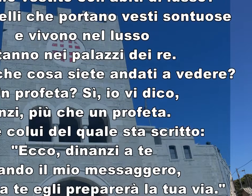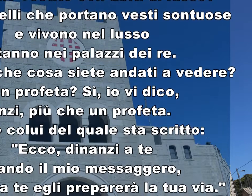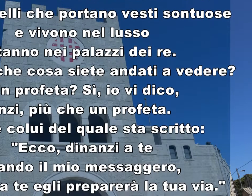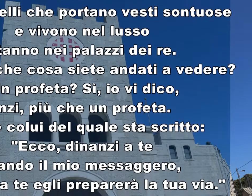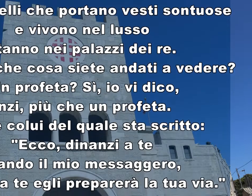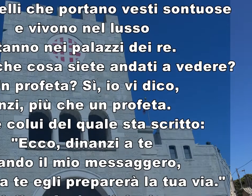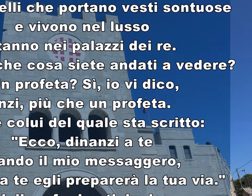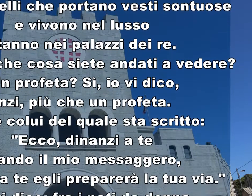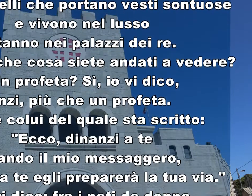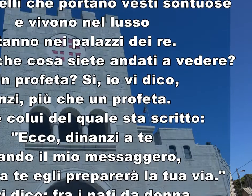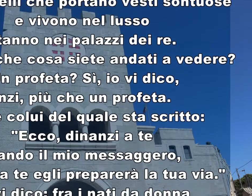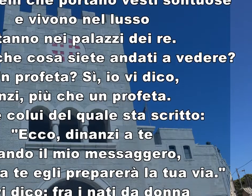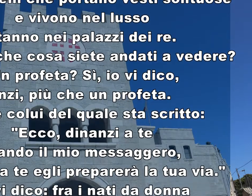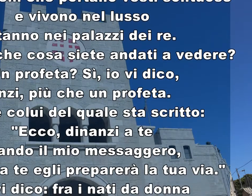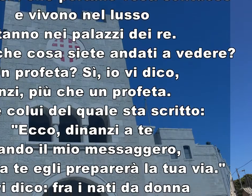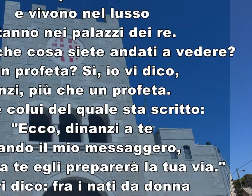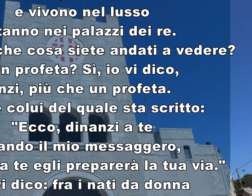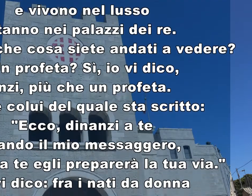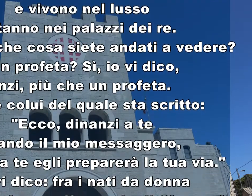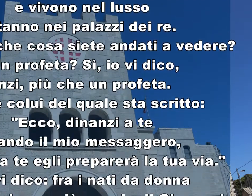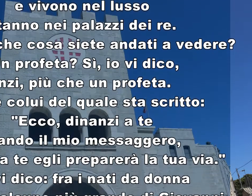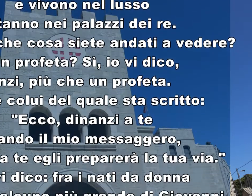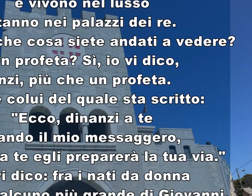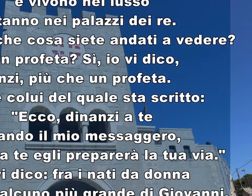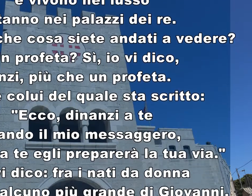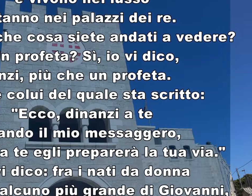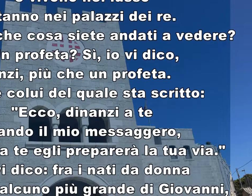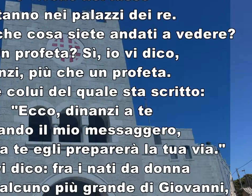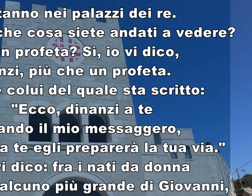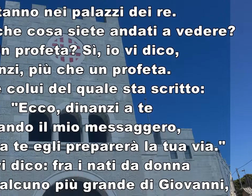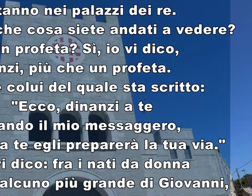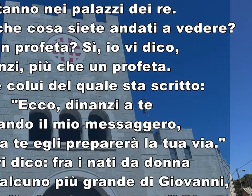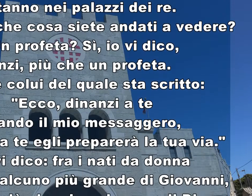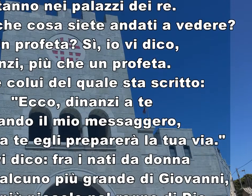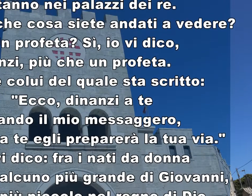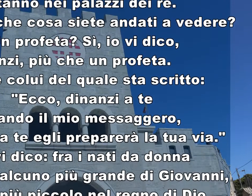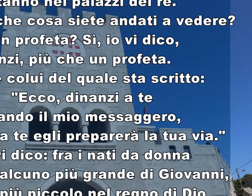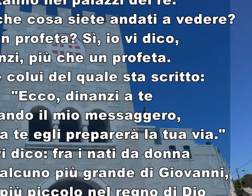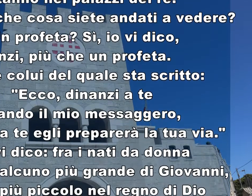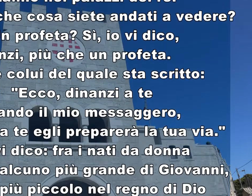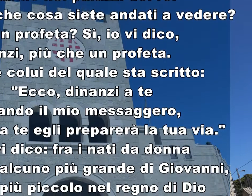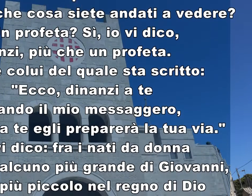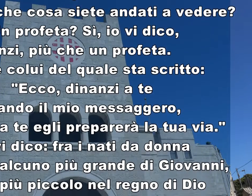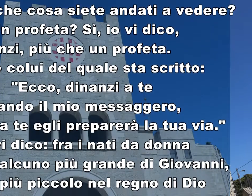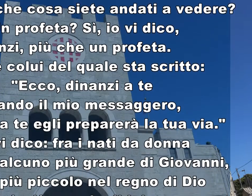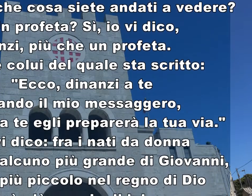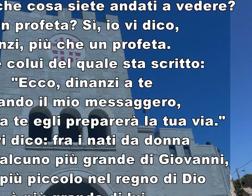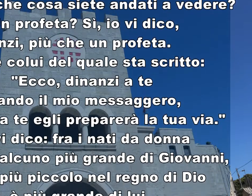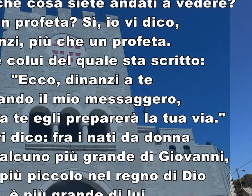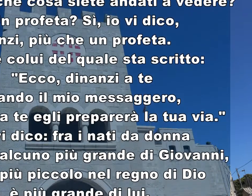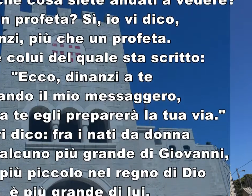andati a vedere? Un profeta? Sì, io vi dico, anzi, più che un profeta